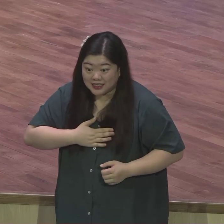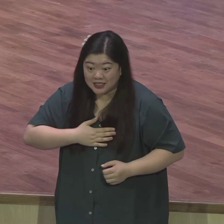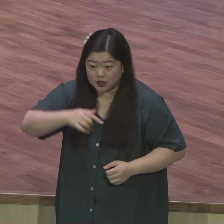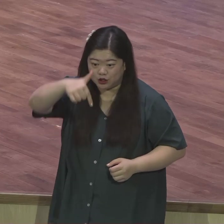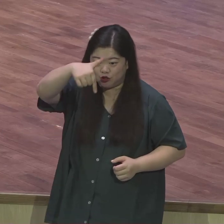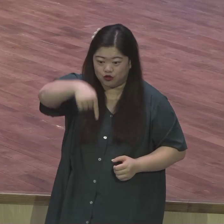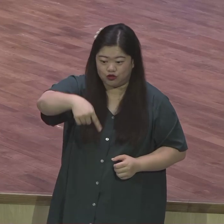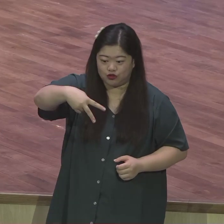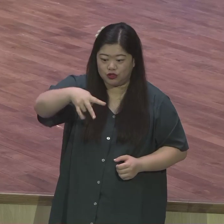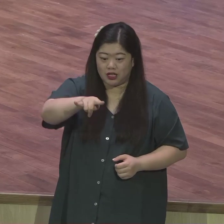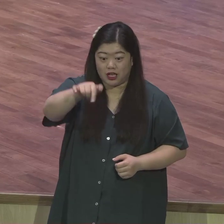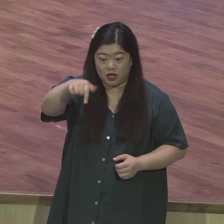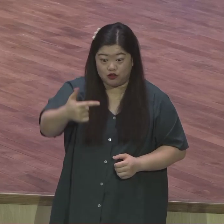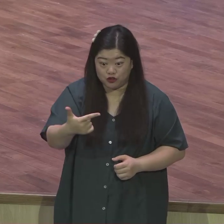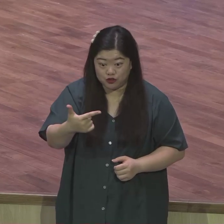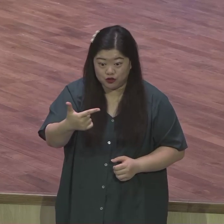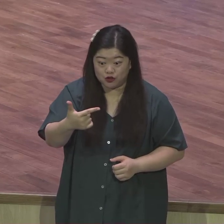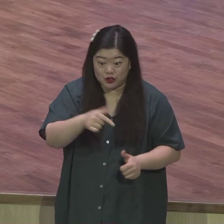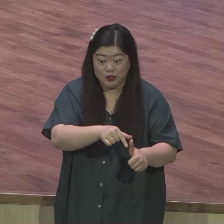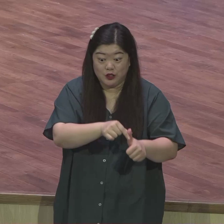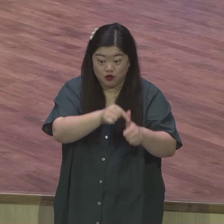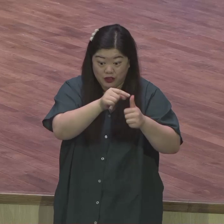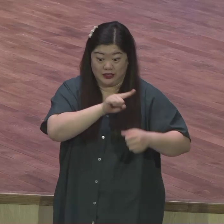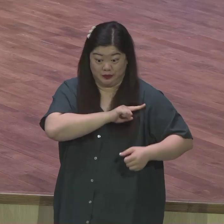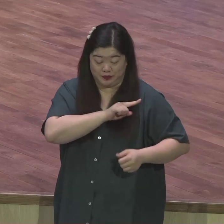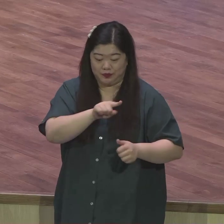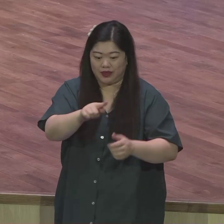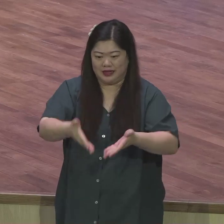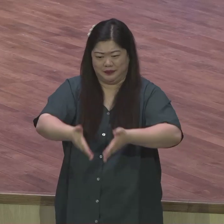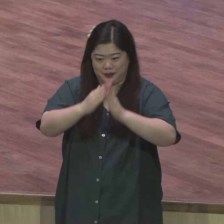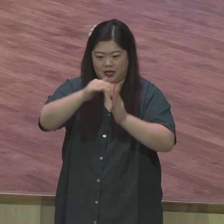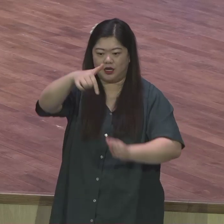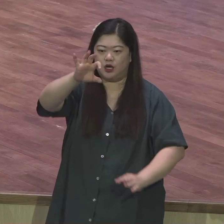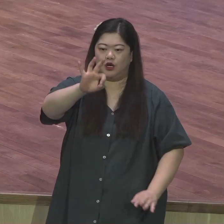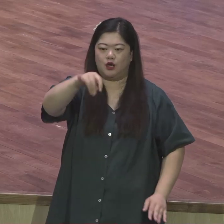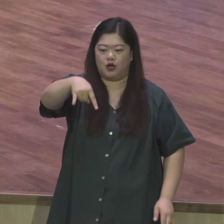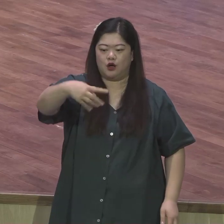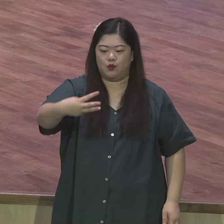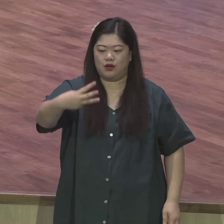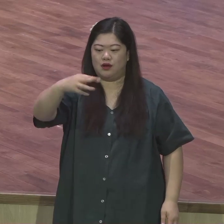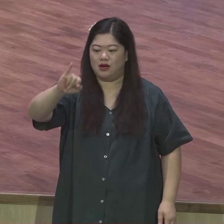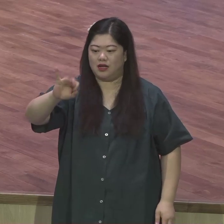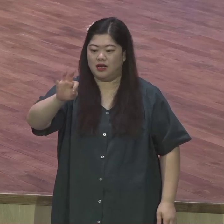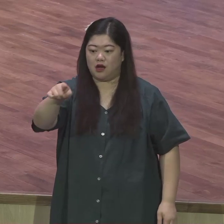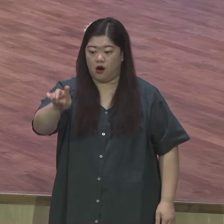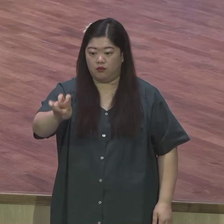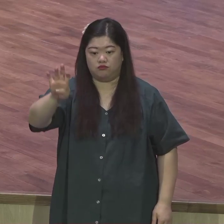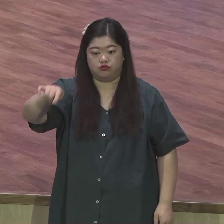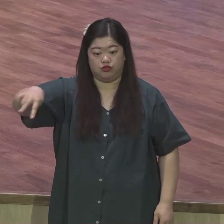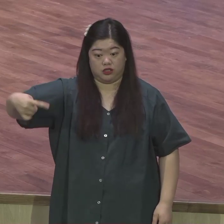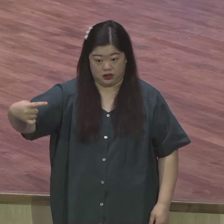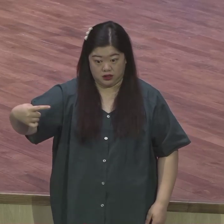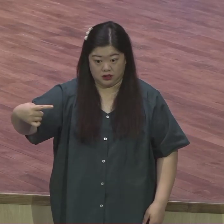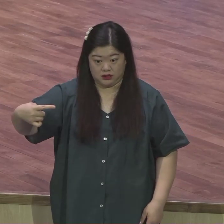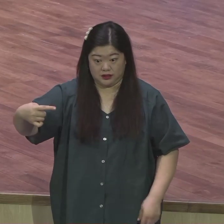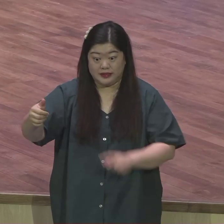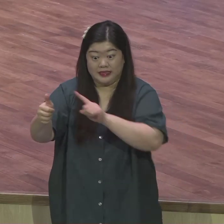목사였어요 감리교 목사였는데 그 당시에 교회가 전혀 사회에 영향력을